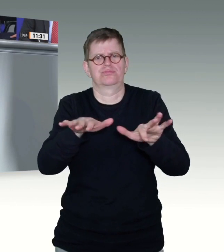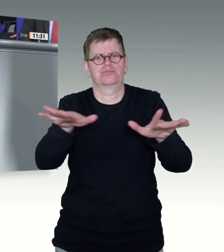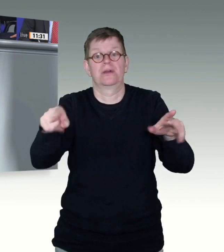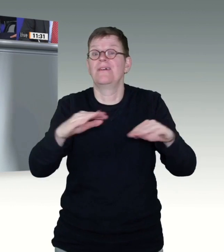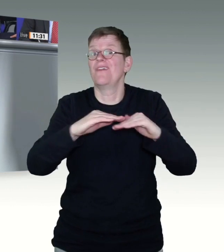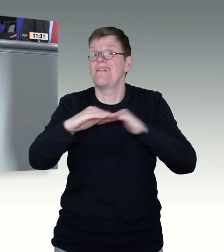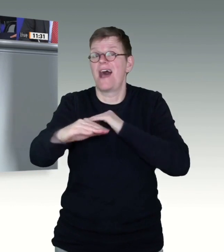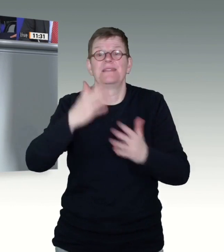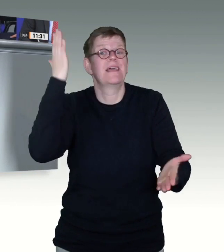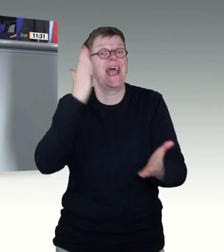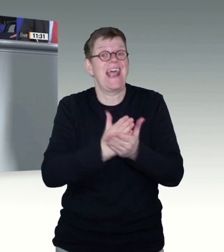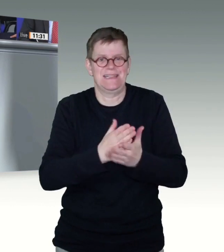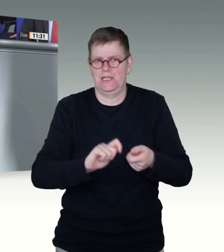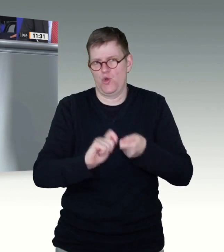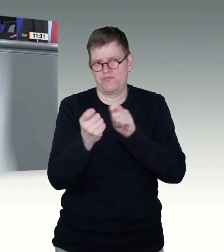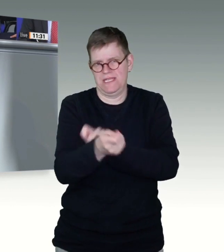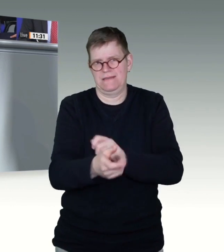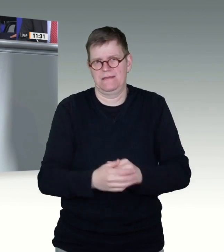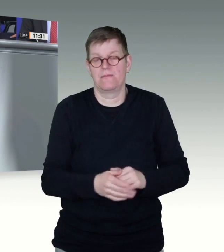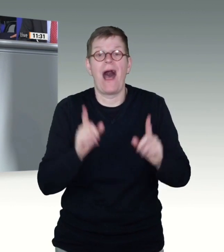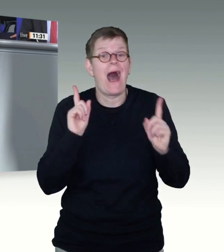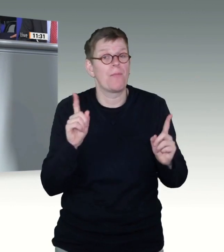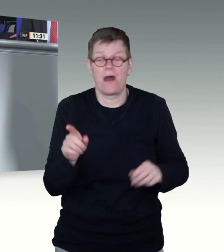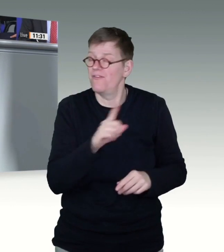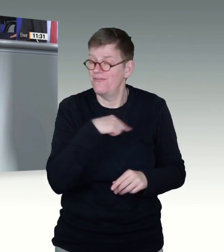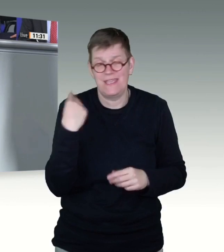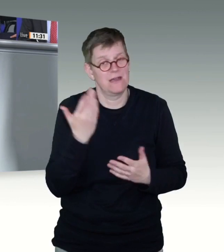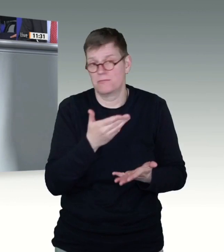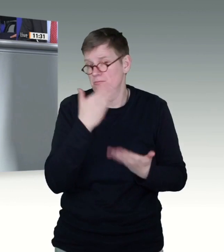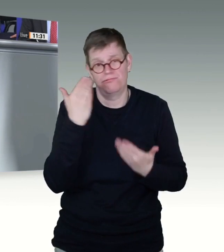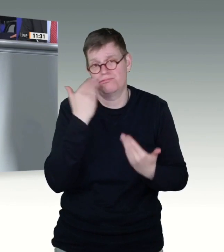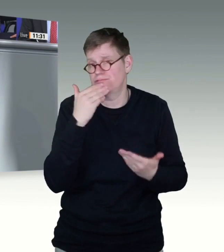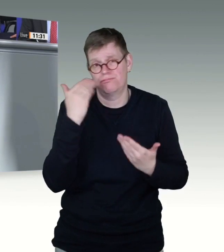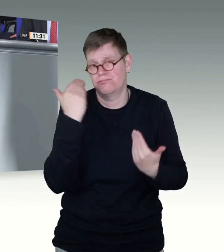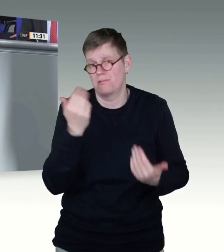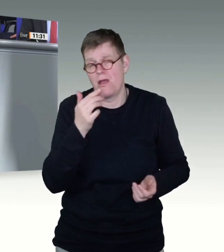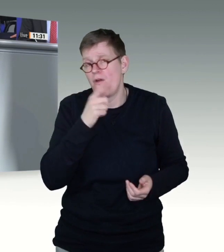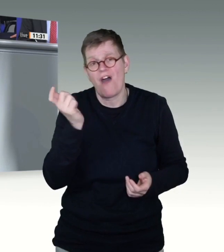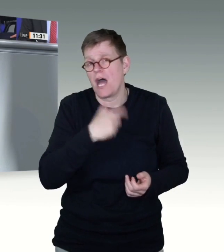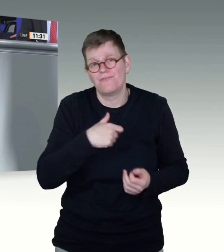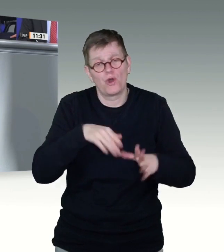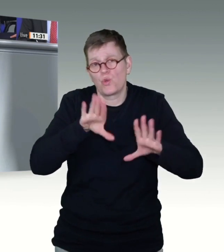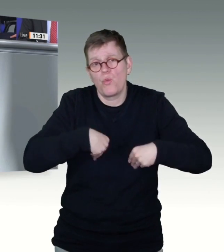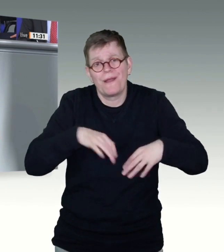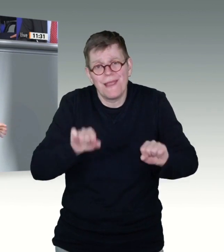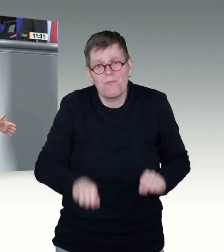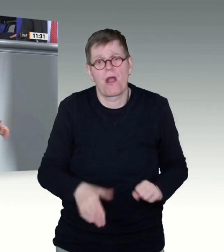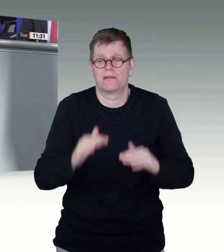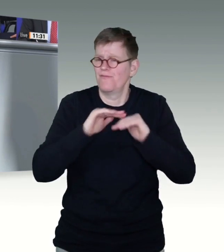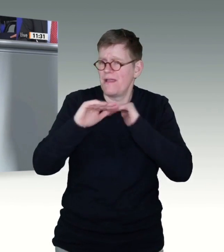Aber wir sind nicht dafür verantwortlich für die Umsetzung und auch die Fehler, die die Länder bei der Umsetzung machen. Ich wäre